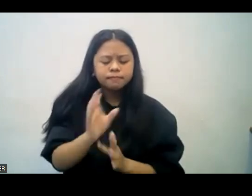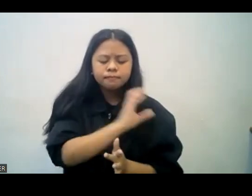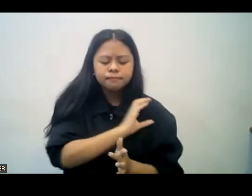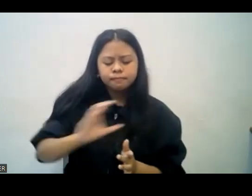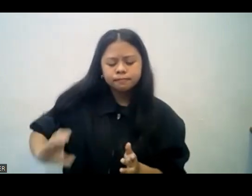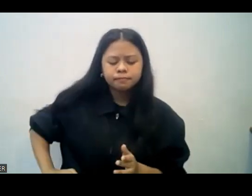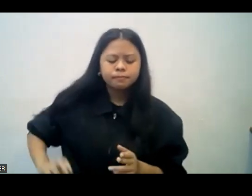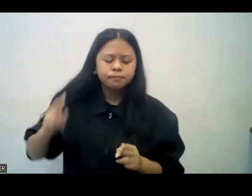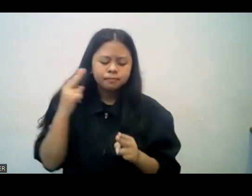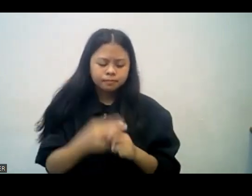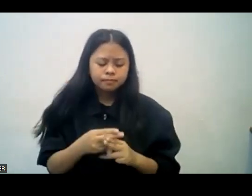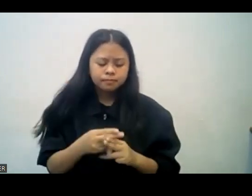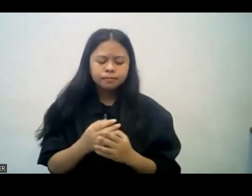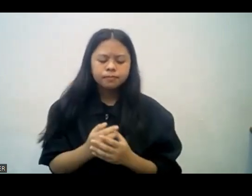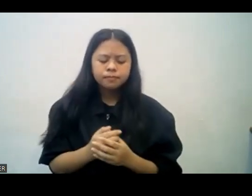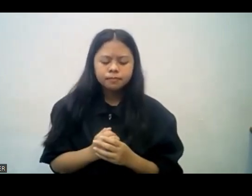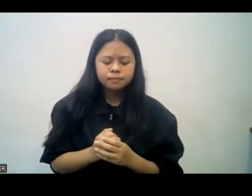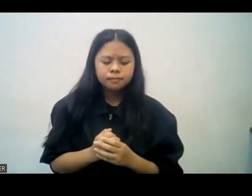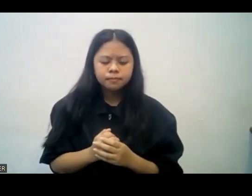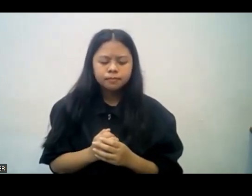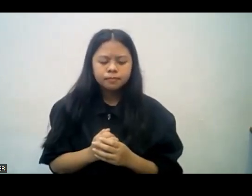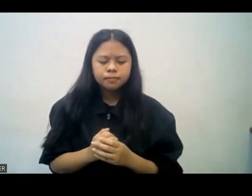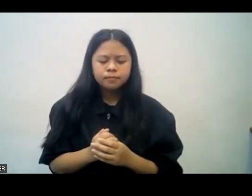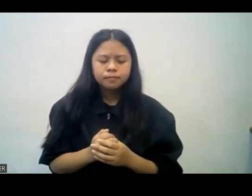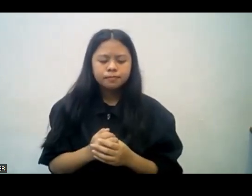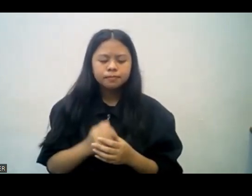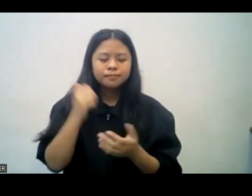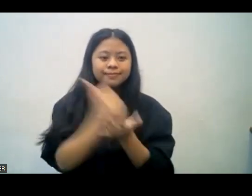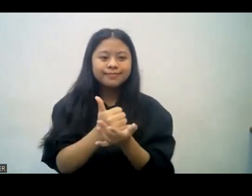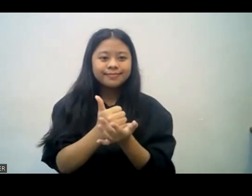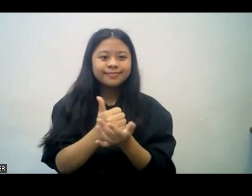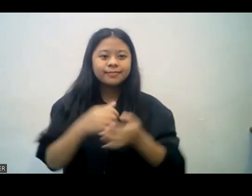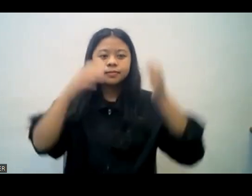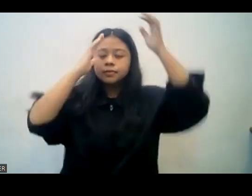makapangiriang kamay. Ito po ang aming dalangin sa pangalan ng Panginoong Isokristo. Amen.